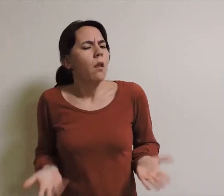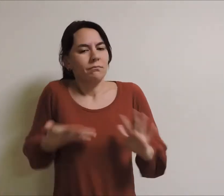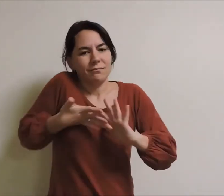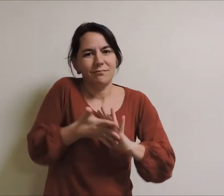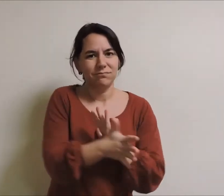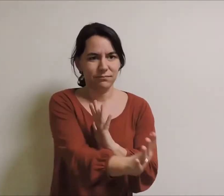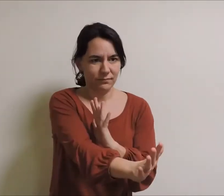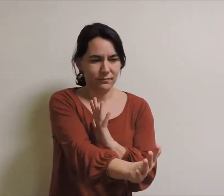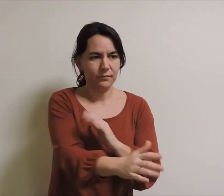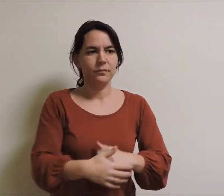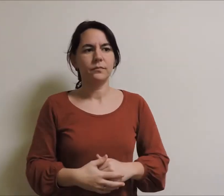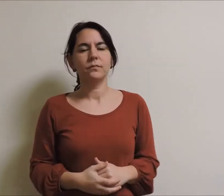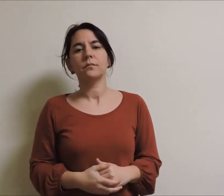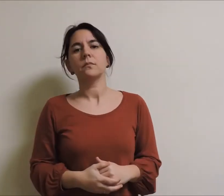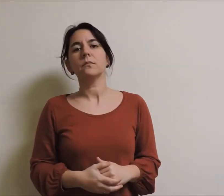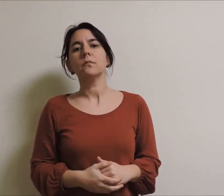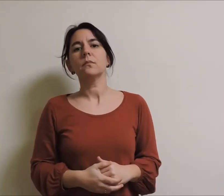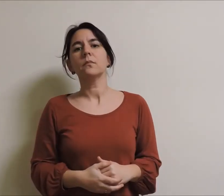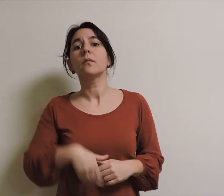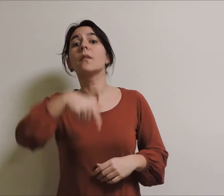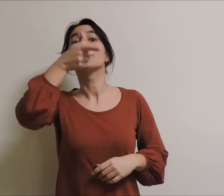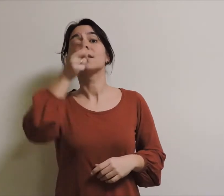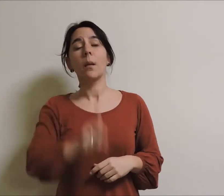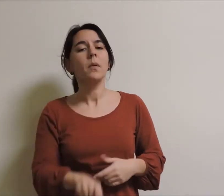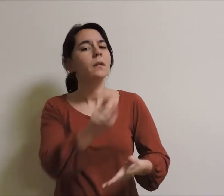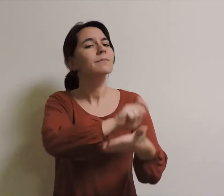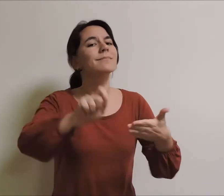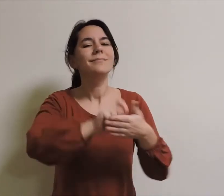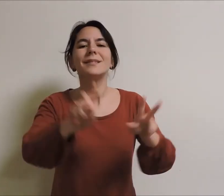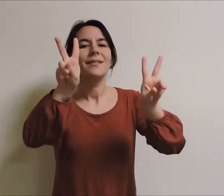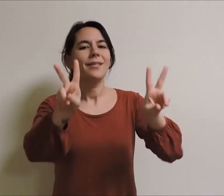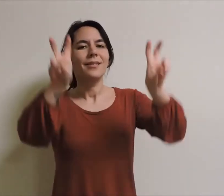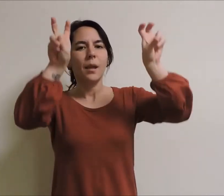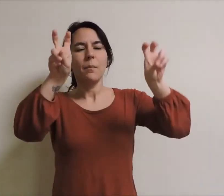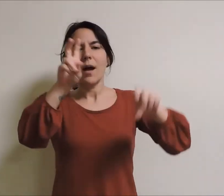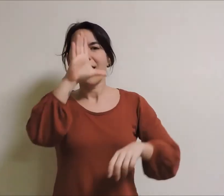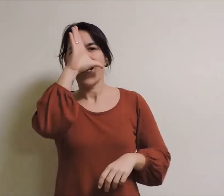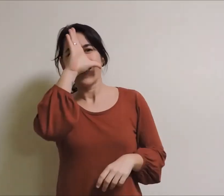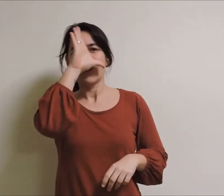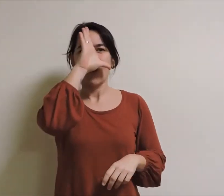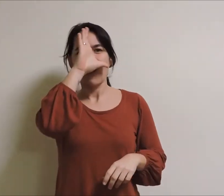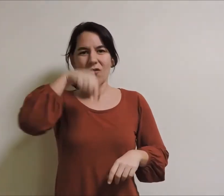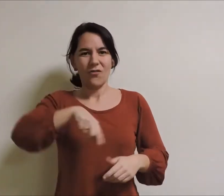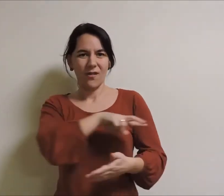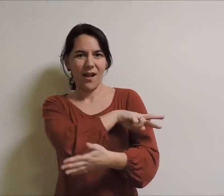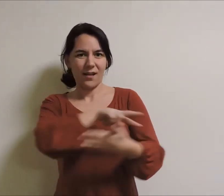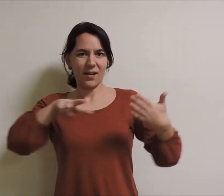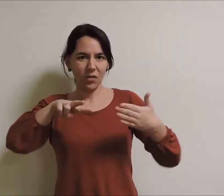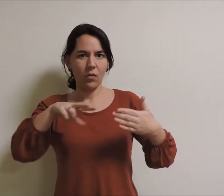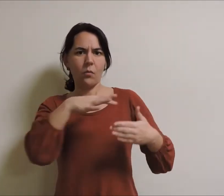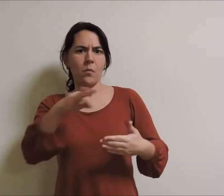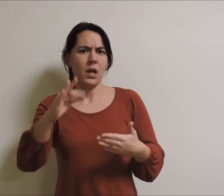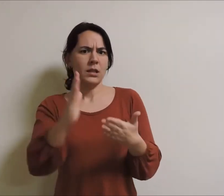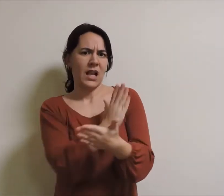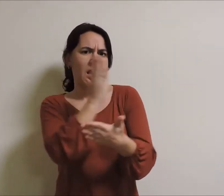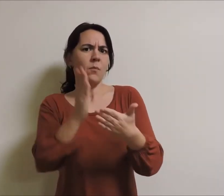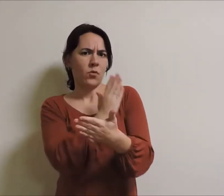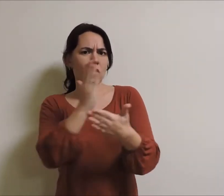Sobre as distintas costumes do entroido, tamén estudou e escribiu libros. Neles falaba de